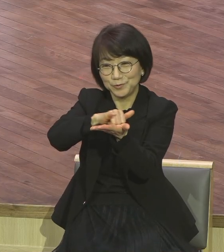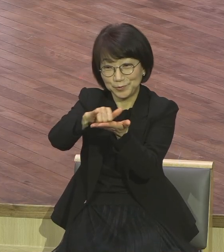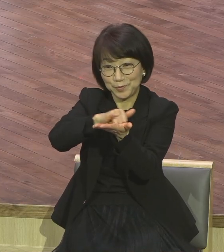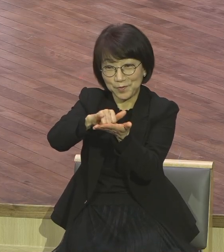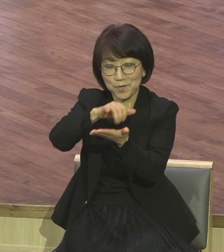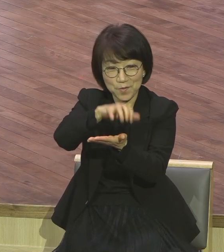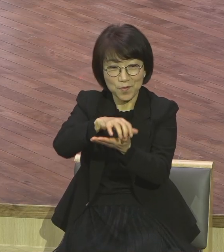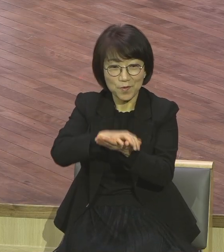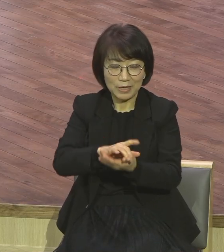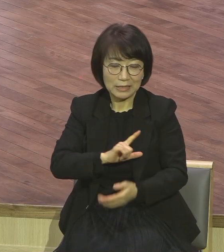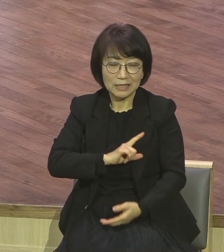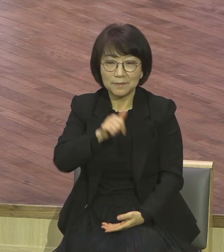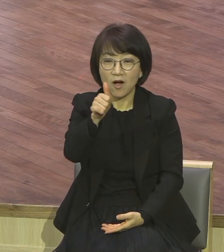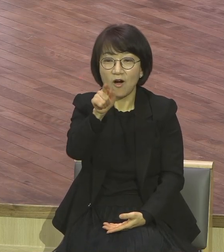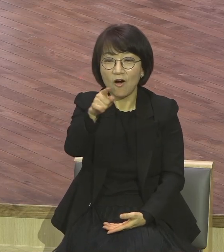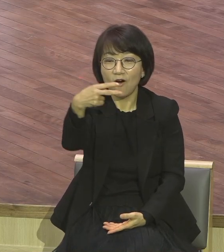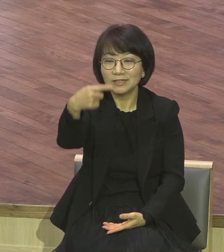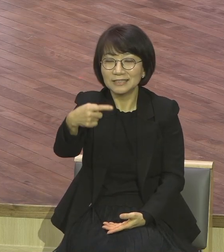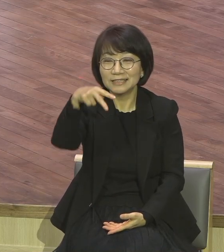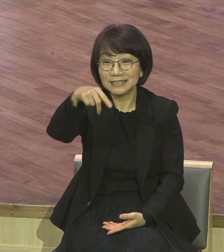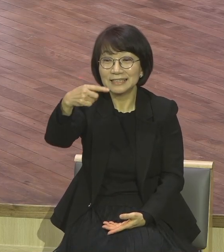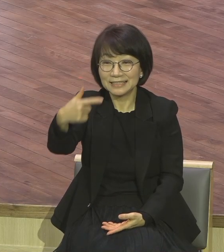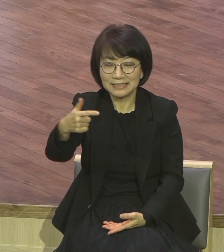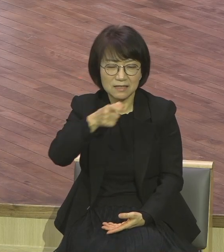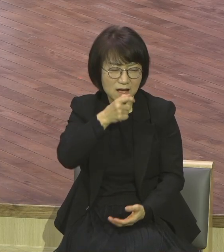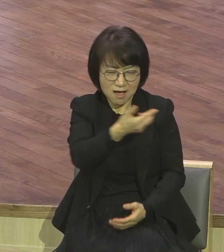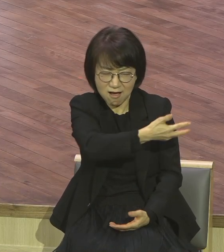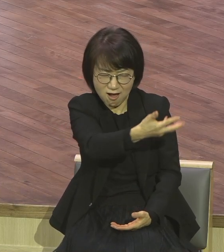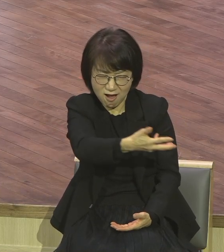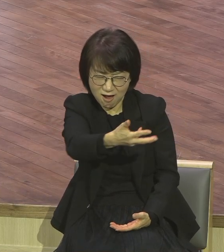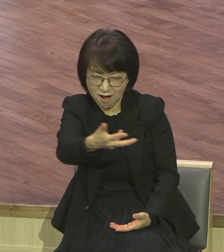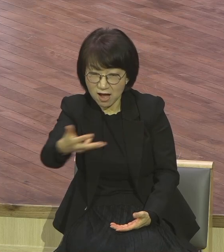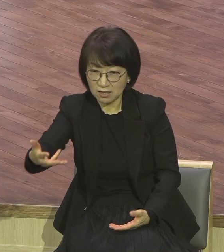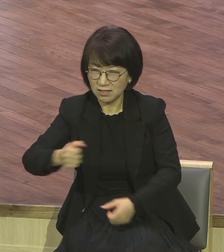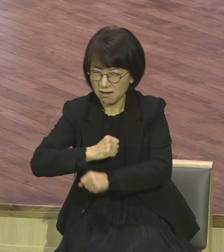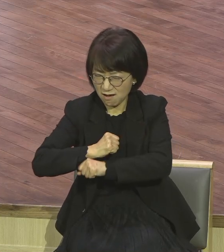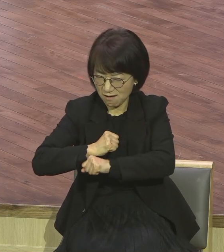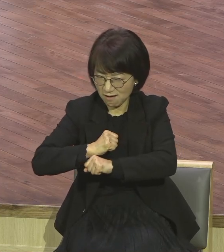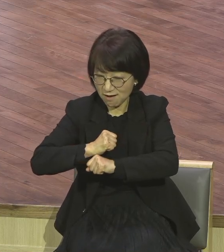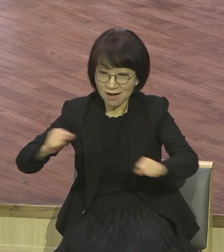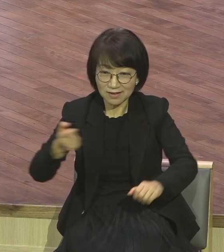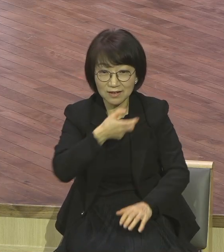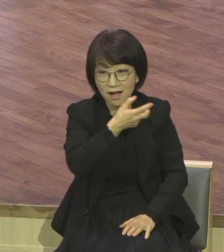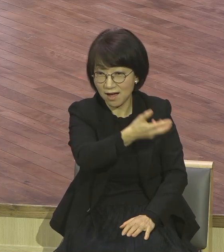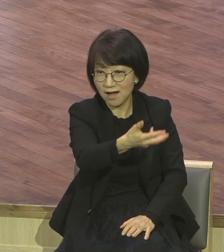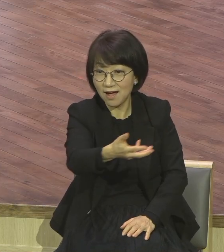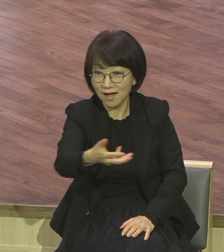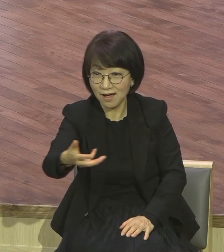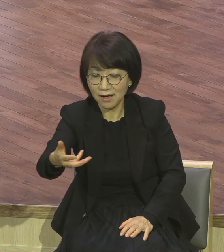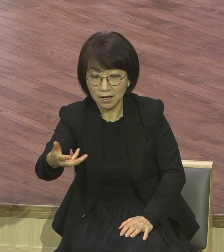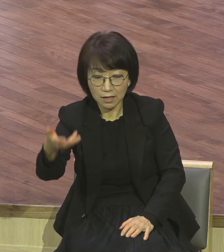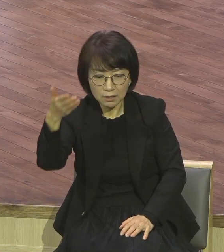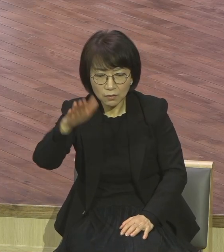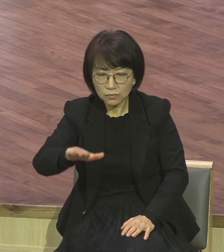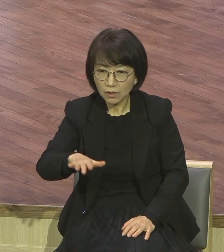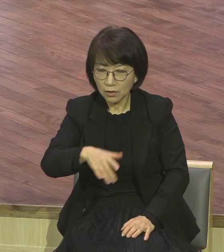허드슨강이라고 하는 큰 강이 흐르고 있습니다. 이 허드슨강 여기 보면 솔트라인이라는 말이 있습니다.